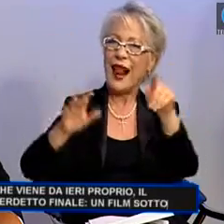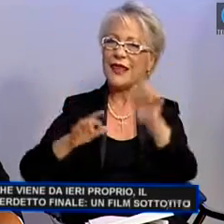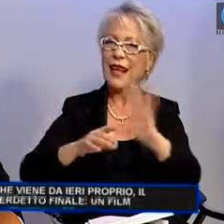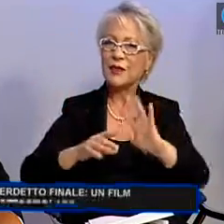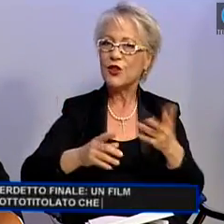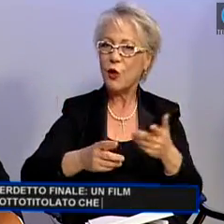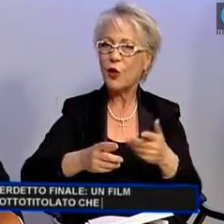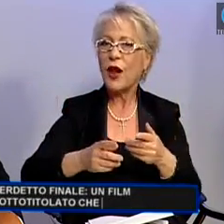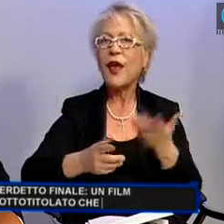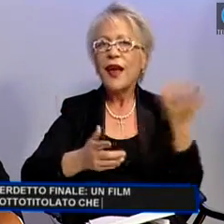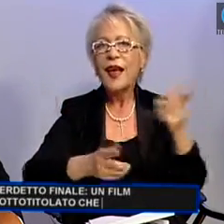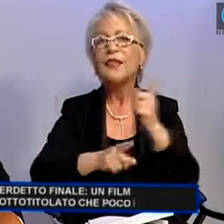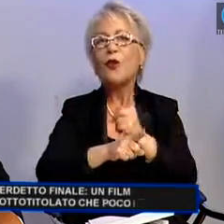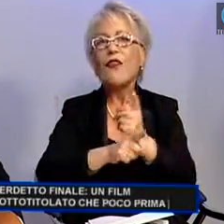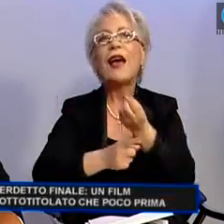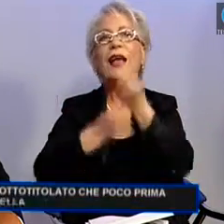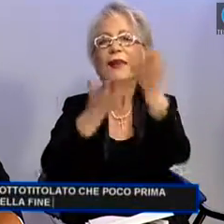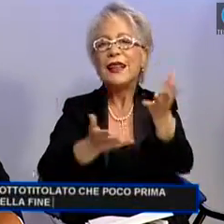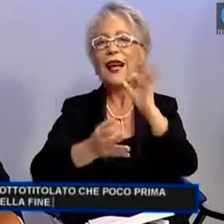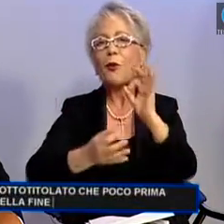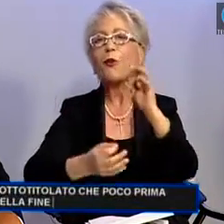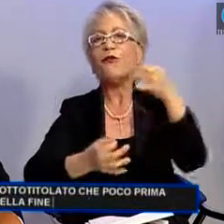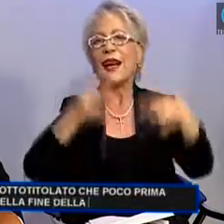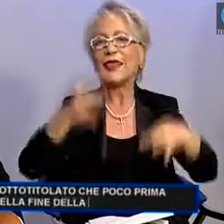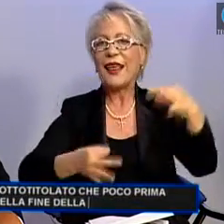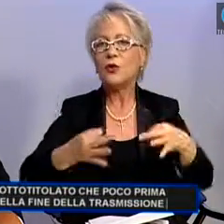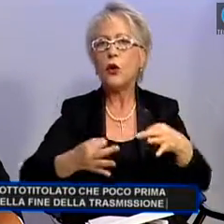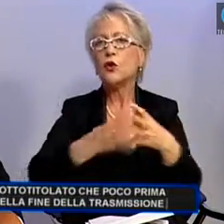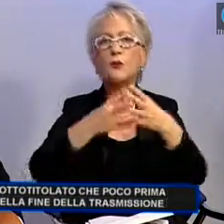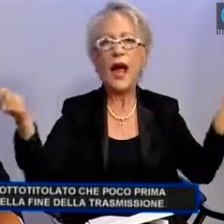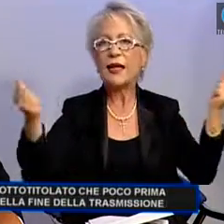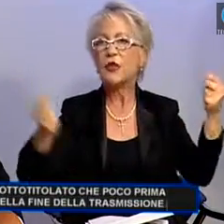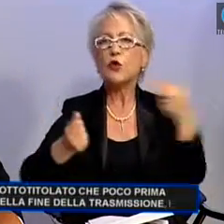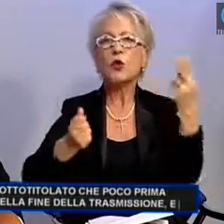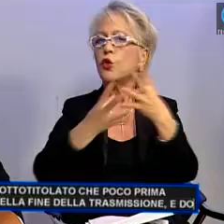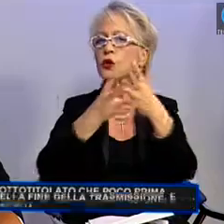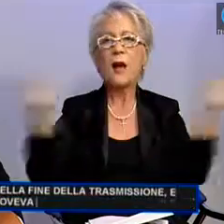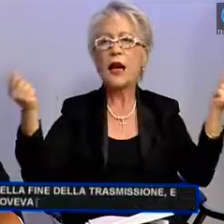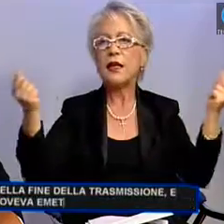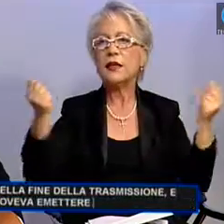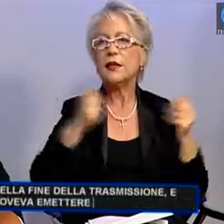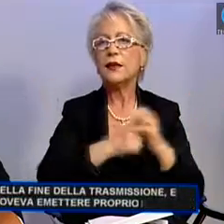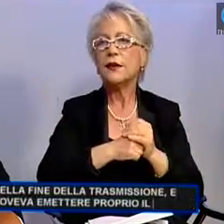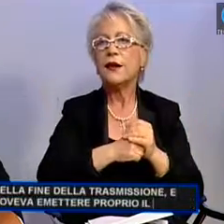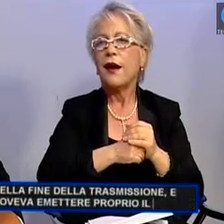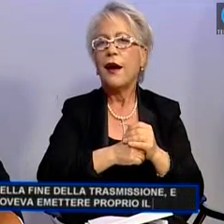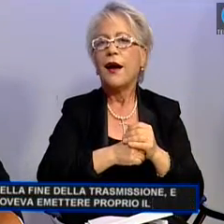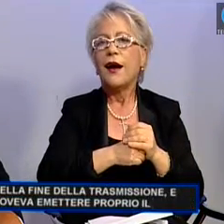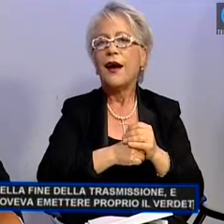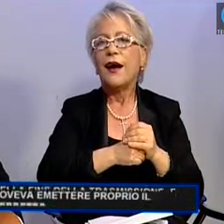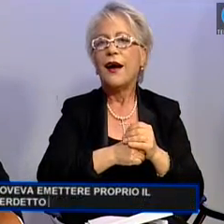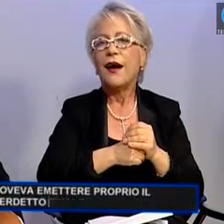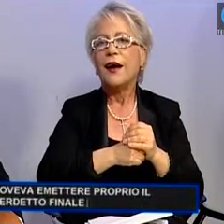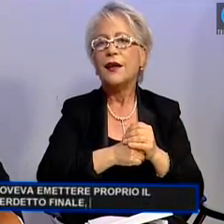che poco prima della fine della trasmissione, e doveva emettere proprio il verdetto finale, ha visto i sottotitoli